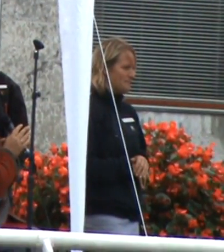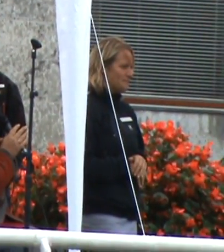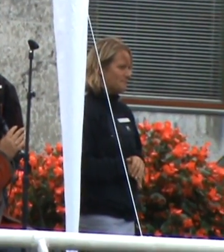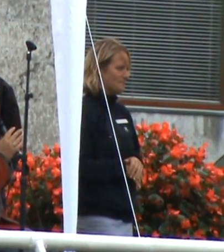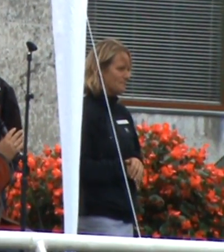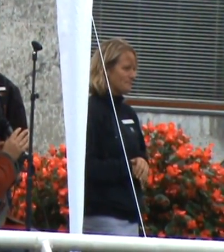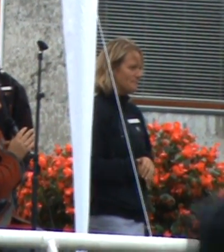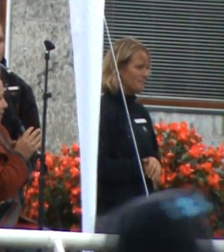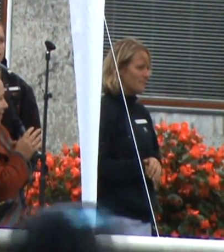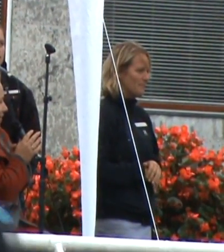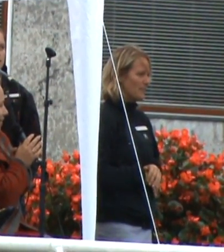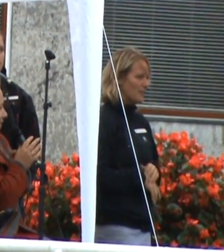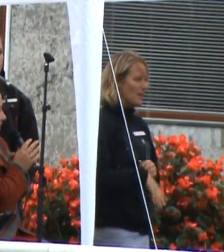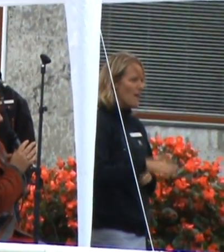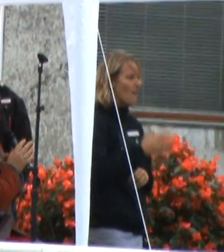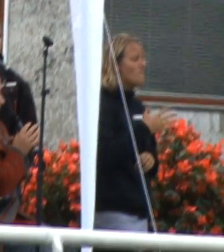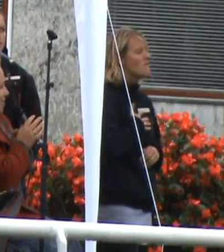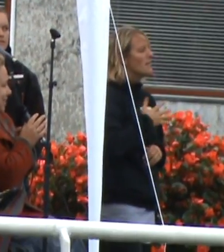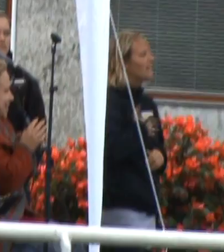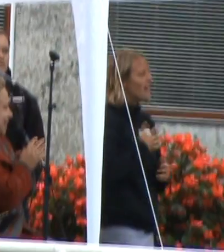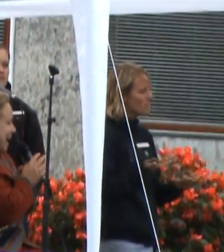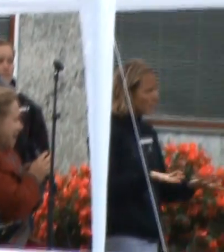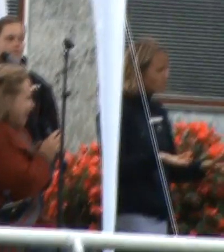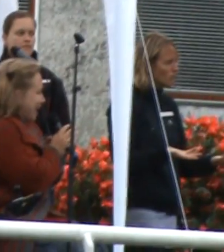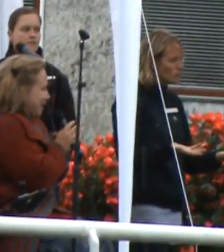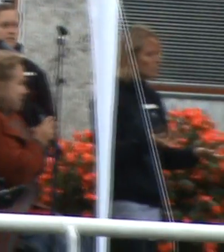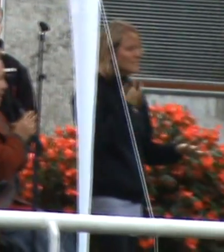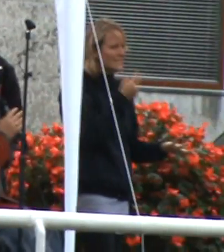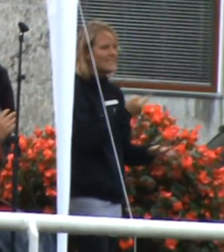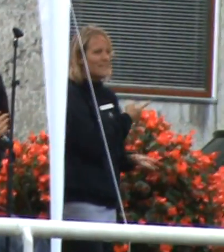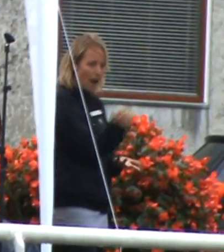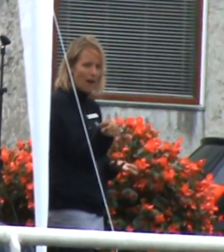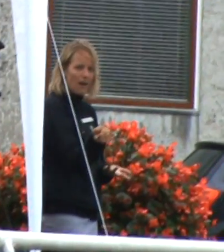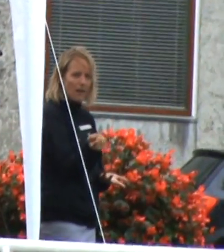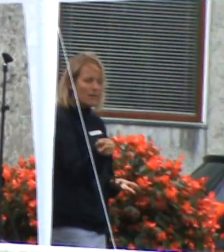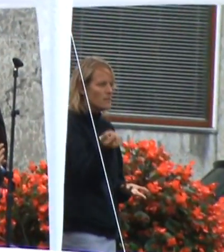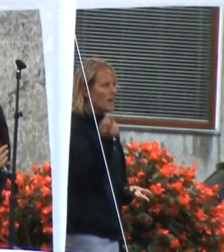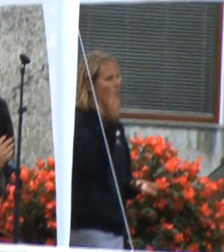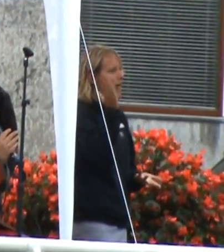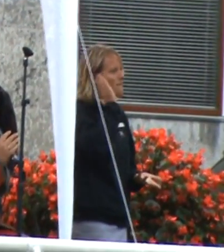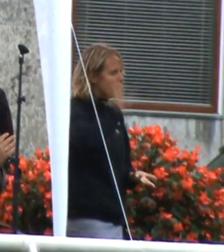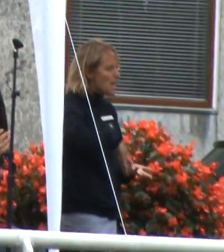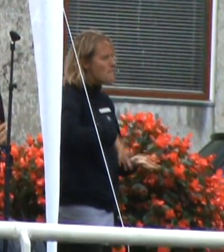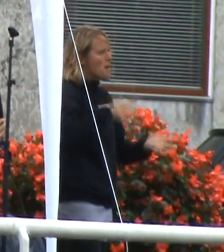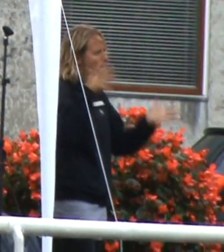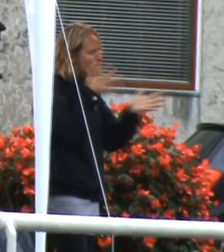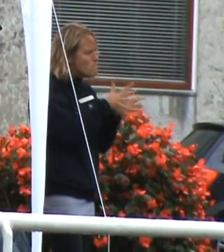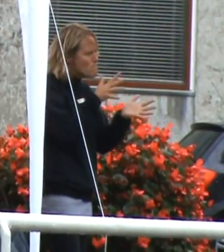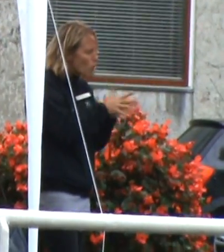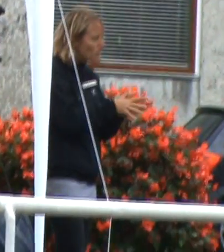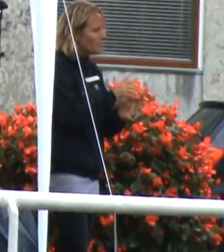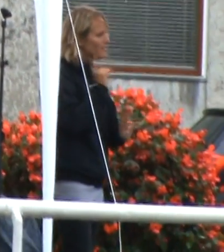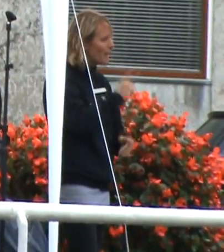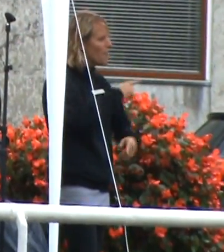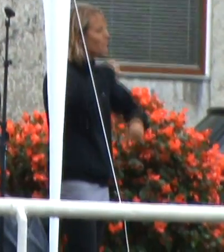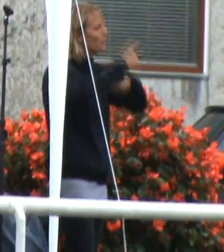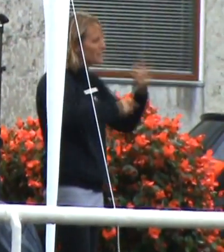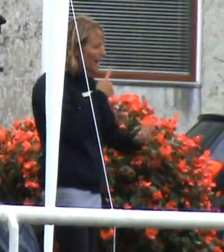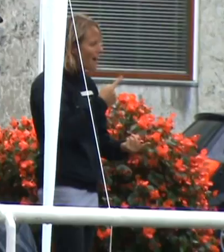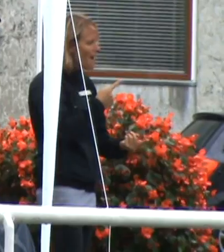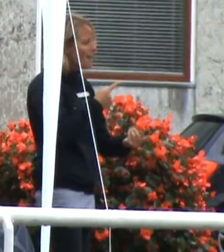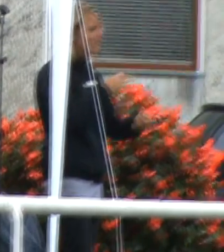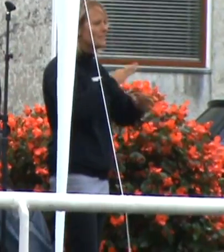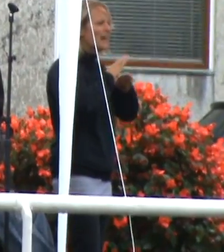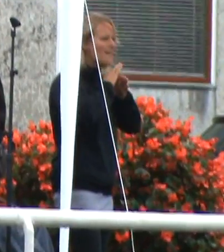Og det kunne jeg godt tænke mig at sige til jer, at vi skal være med at brokke os. Vi skal fortælle. Vi skal vejlede. Vi